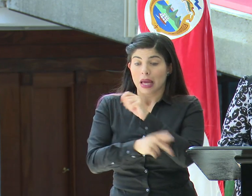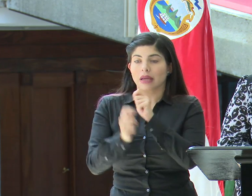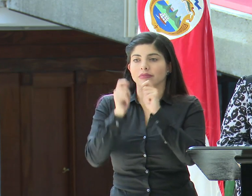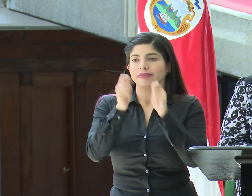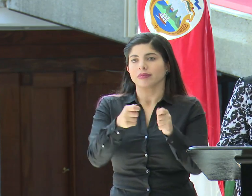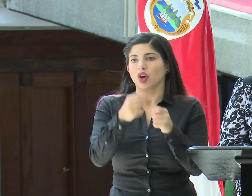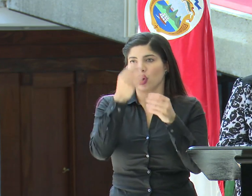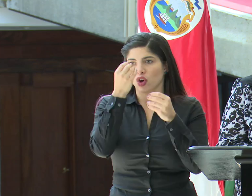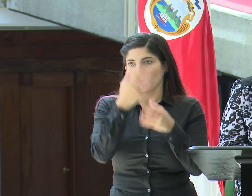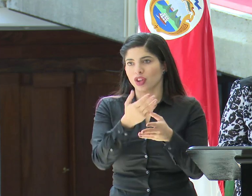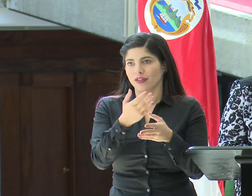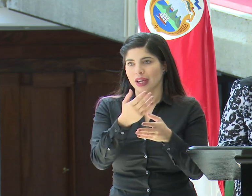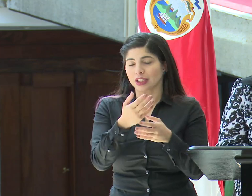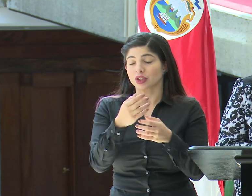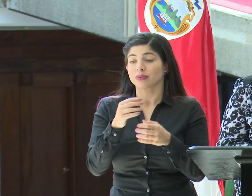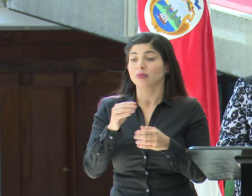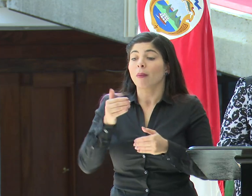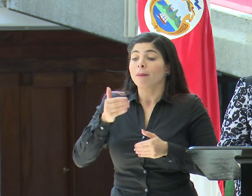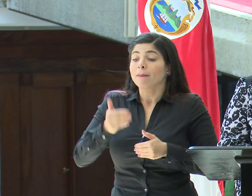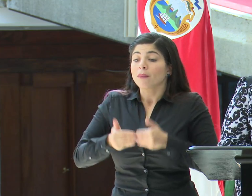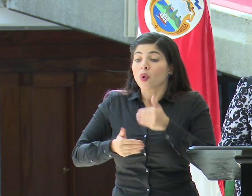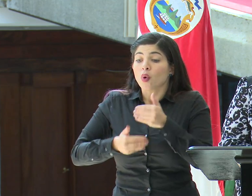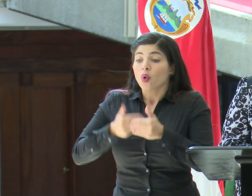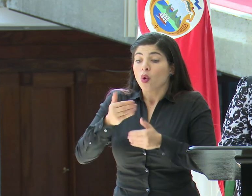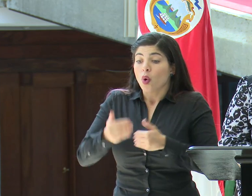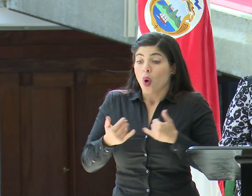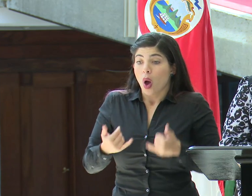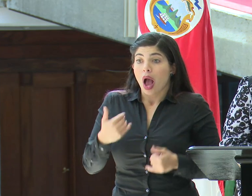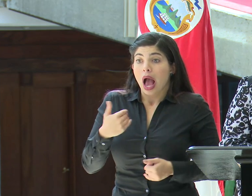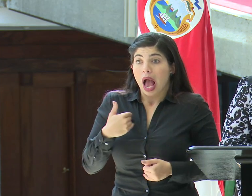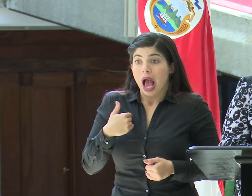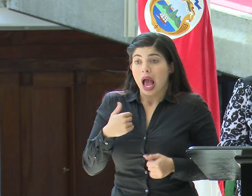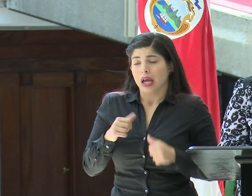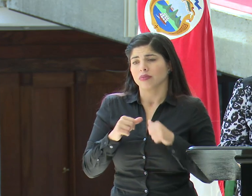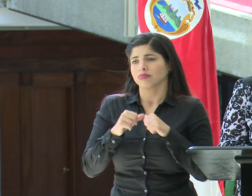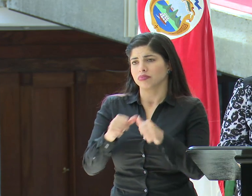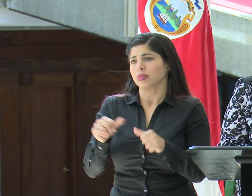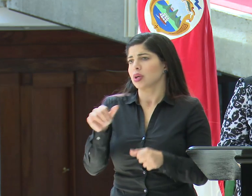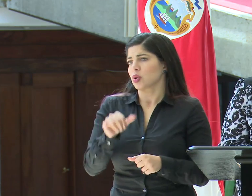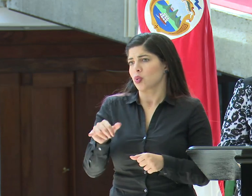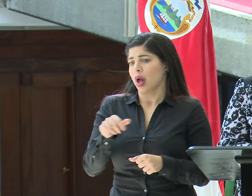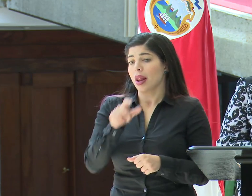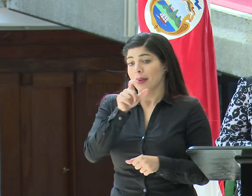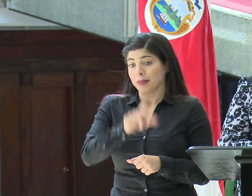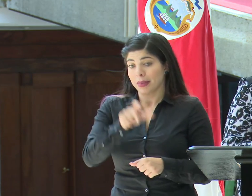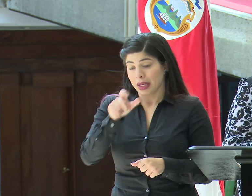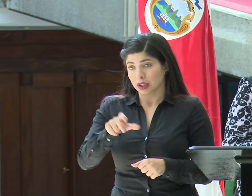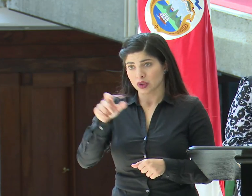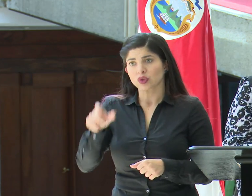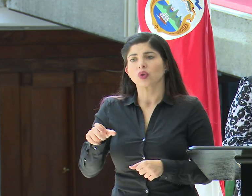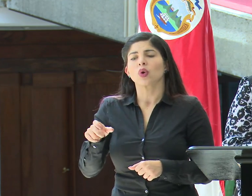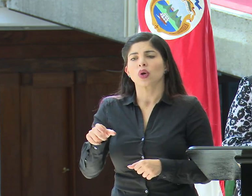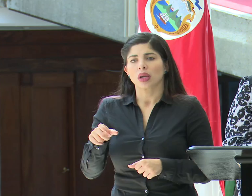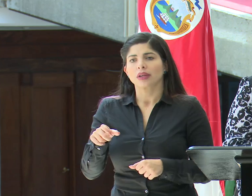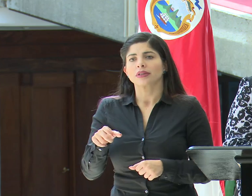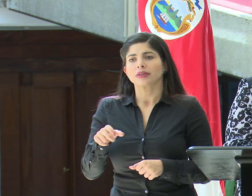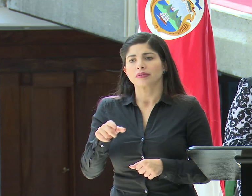nacional. Los protocolos que existen actualmente se mantienen. Estas personas van a ser